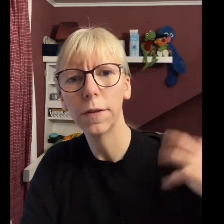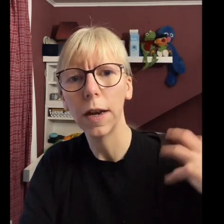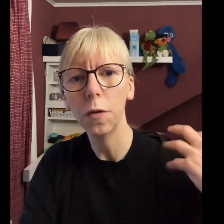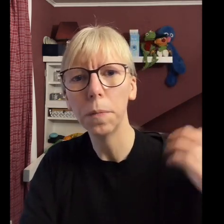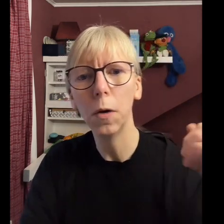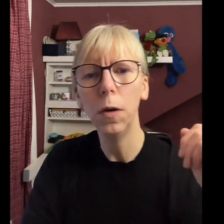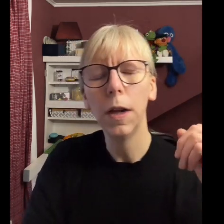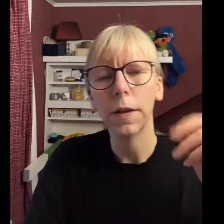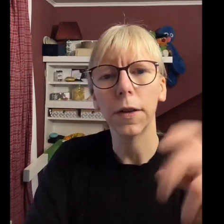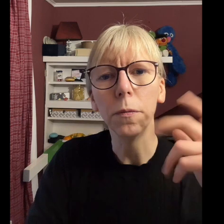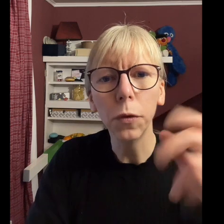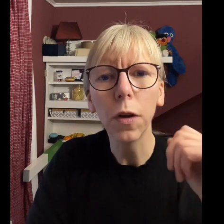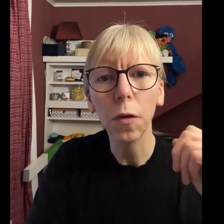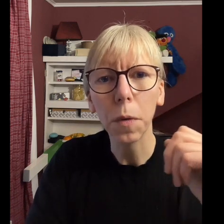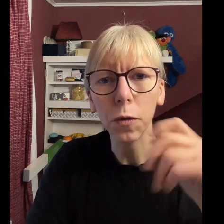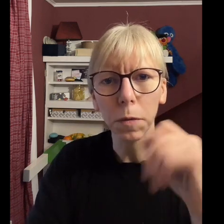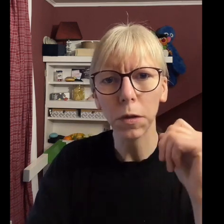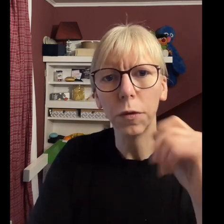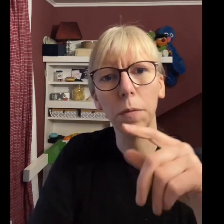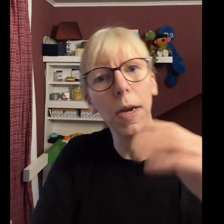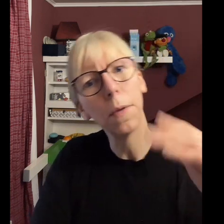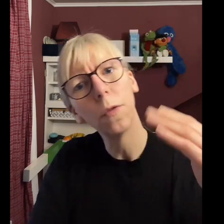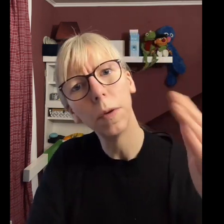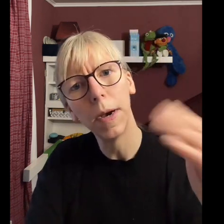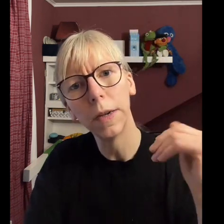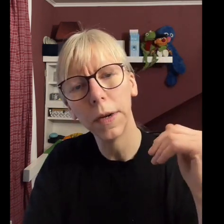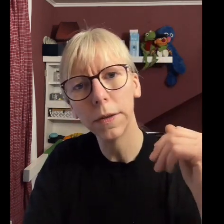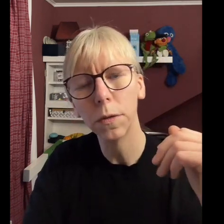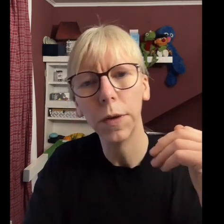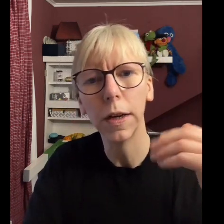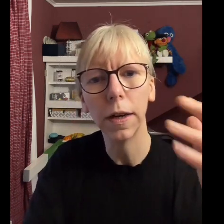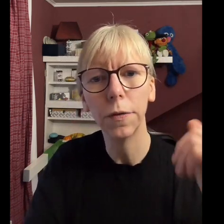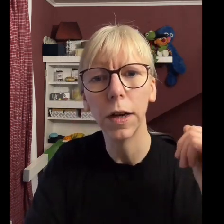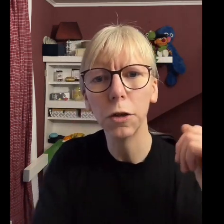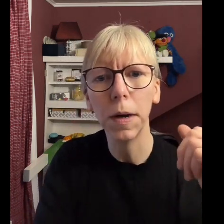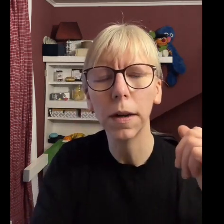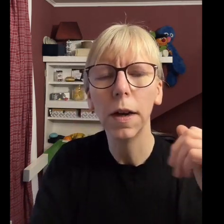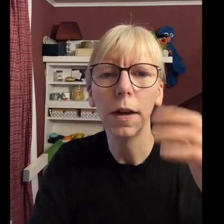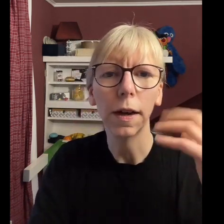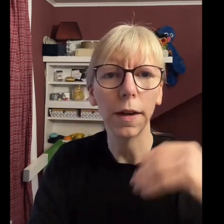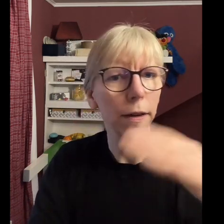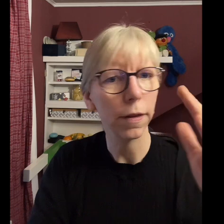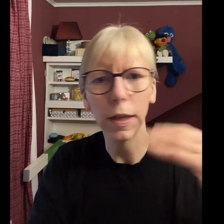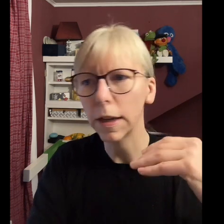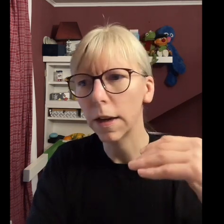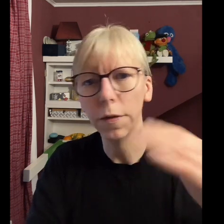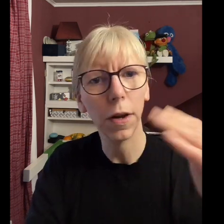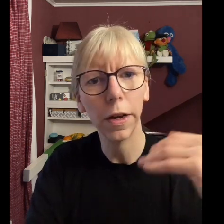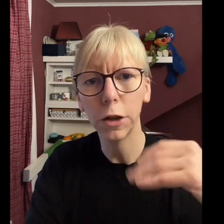Zellaufbau. Das heißt, Muskelaufbau zum Beispiel für die Männer brauchen wir immer Eiweiß. Und wer da gerne Fleisch mag, kann da tatsächlich gerne Fleisch,